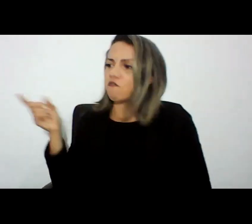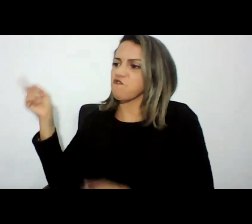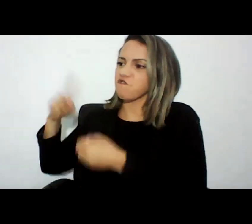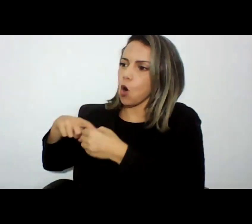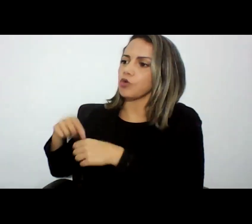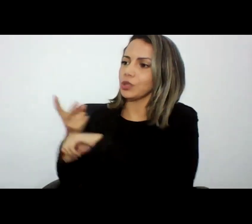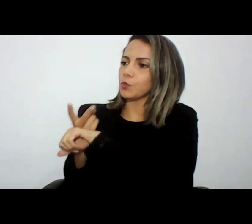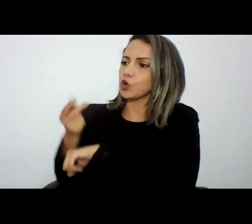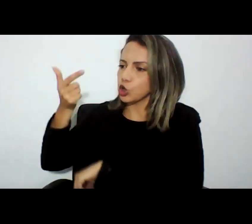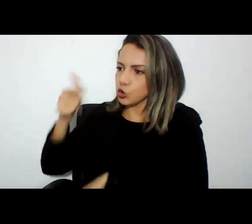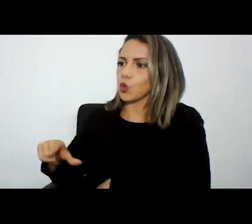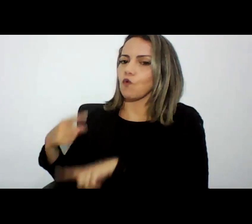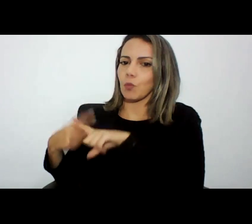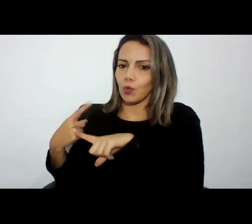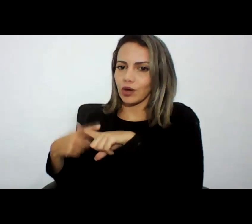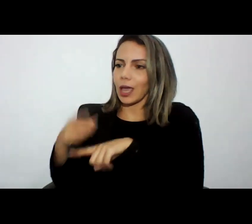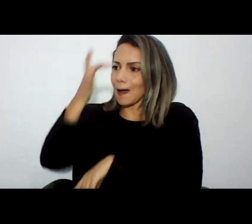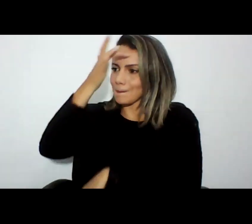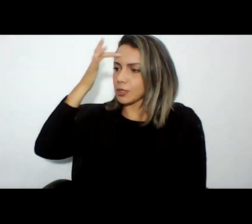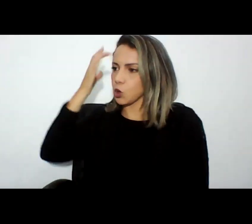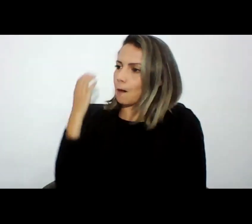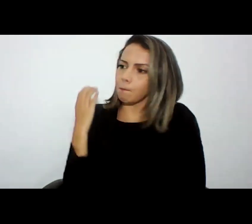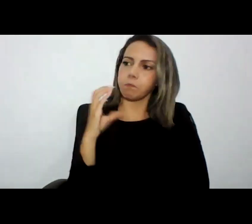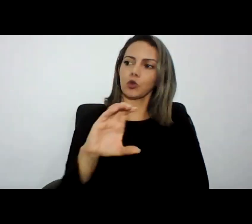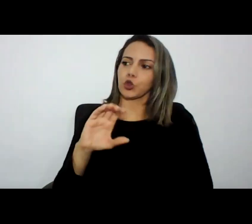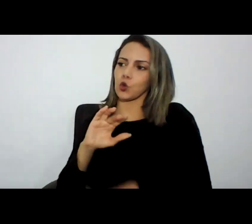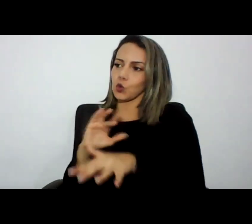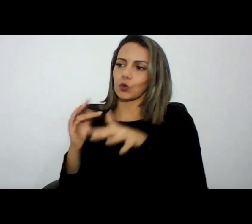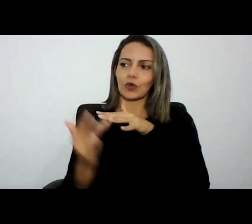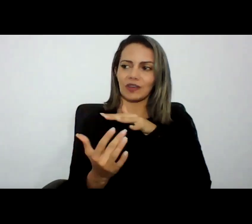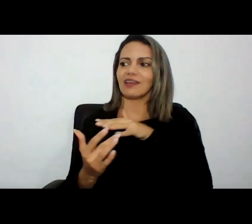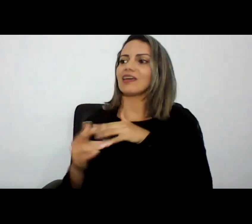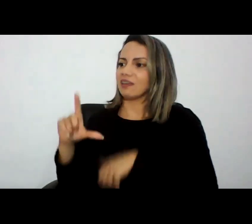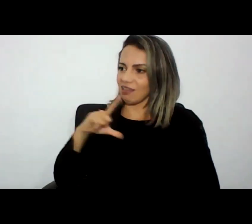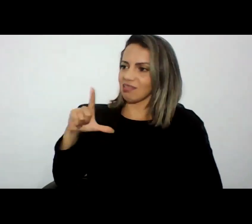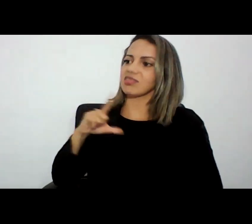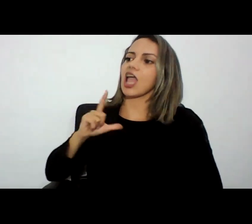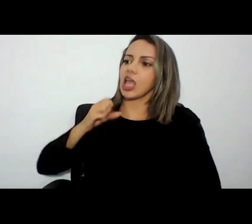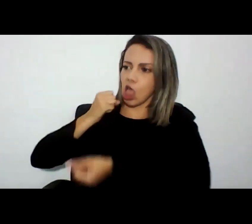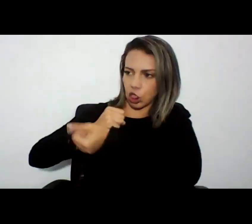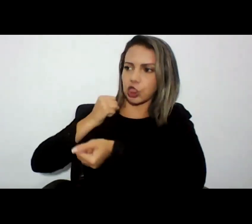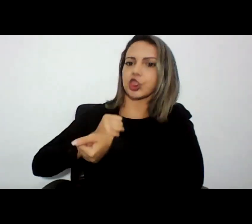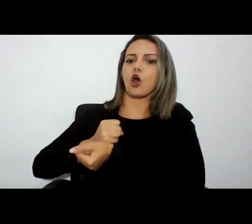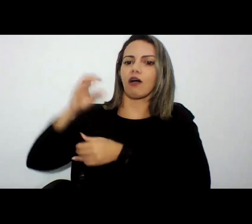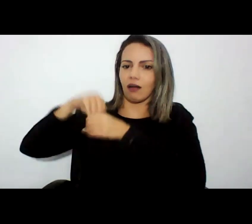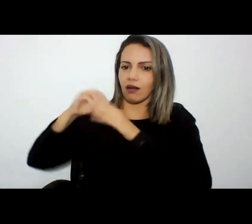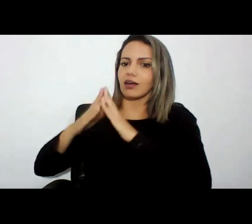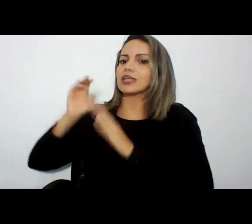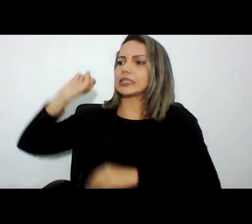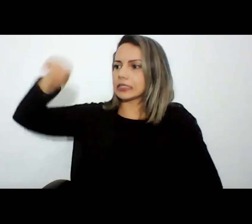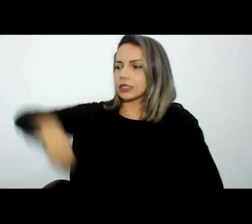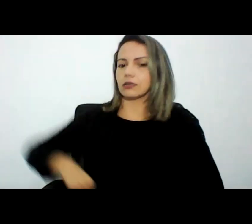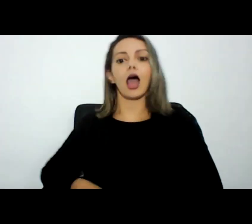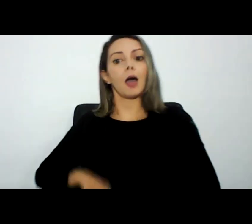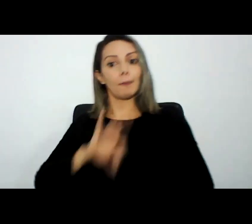criminosa que predominava naquele local então os dados estão disponíveis óbvio que há outros dados que não